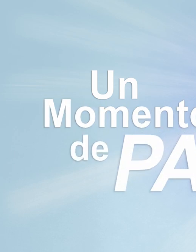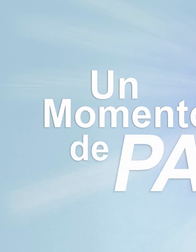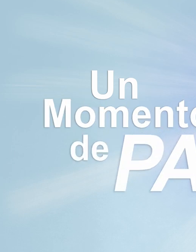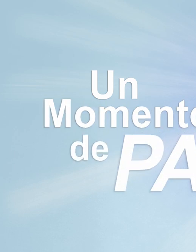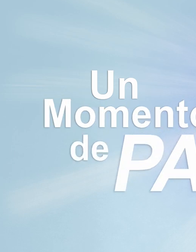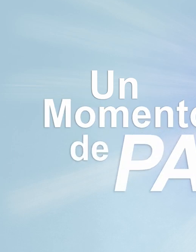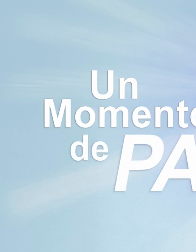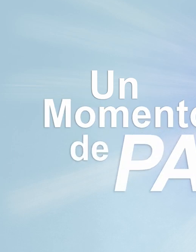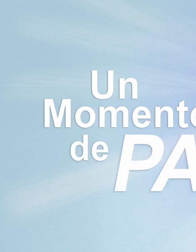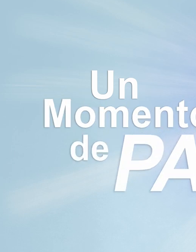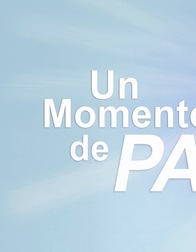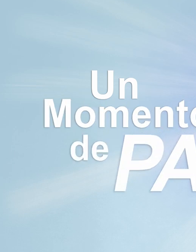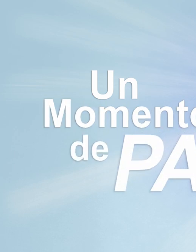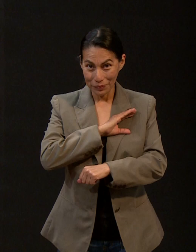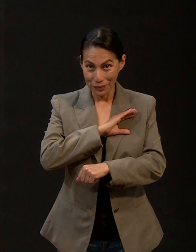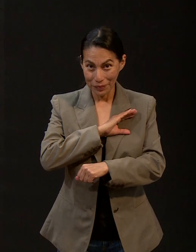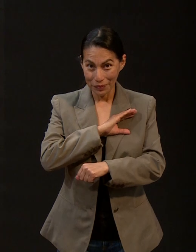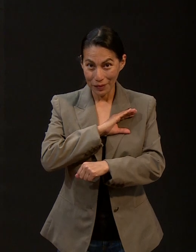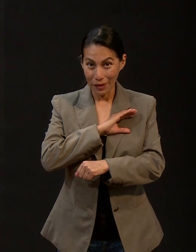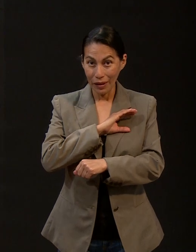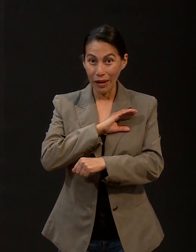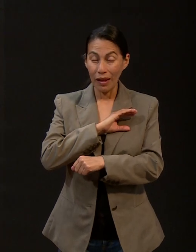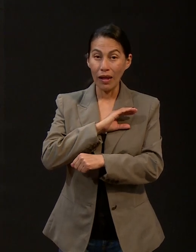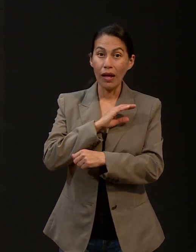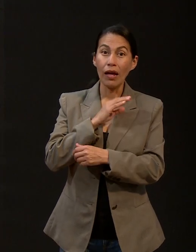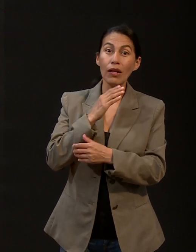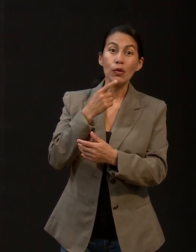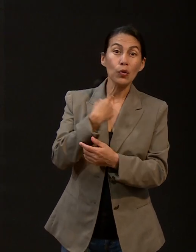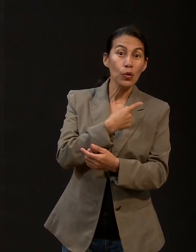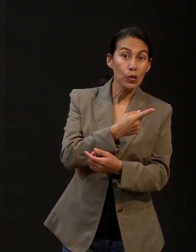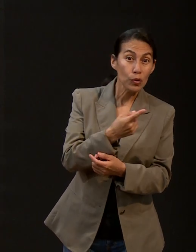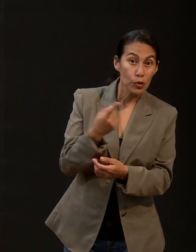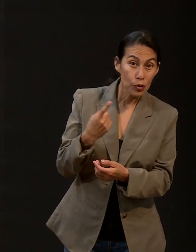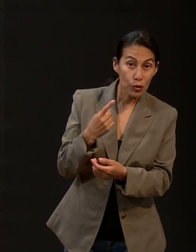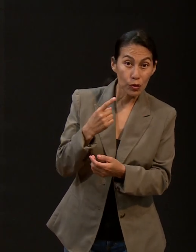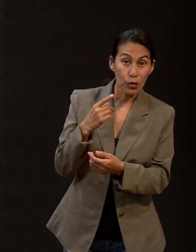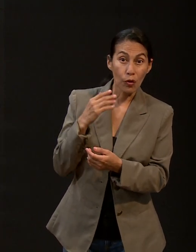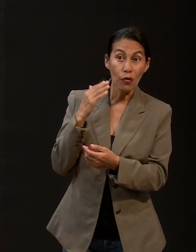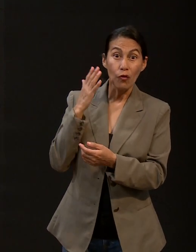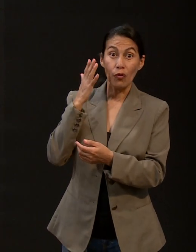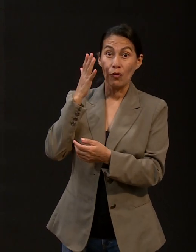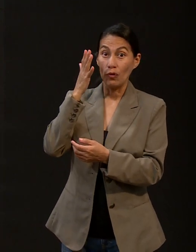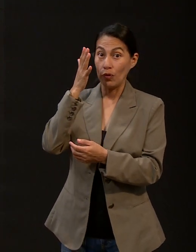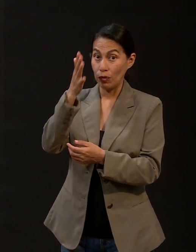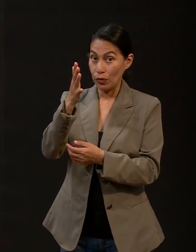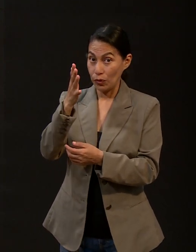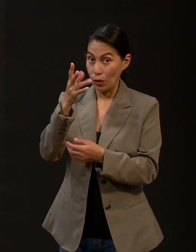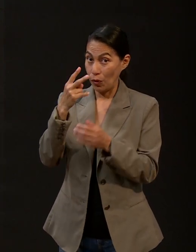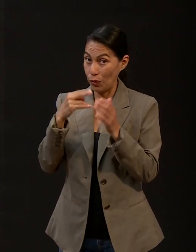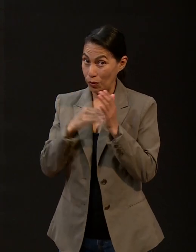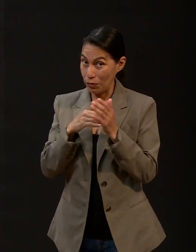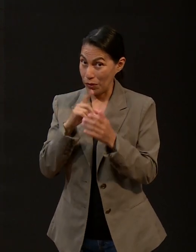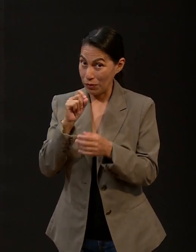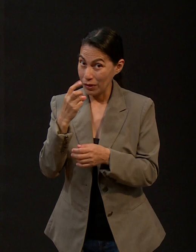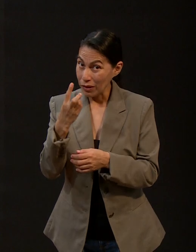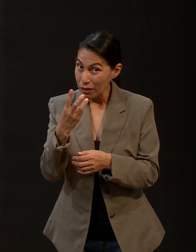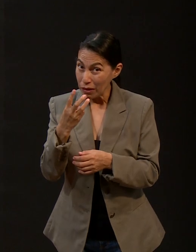Queridos, como alguien ha dicho, no tenemos nada que temer al futuro a menos que